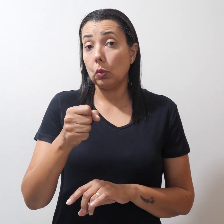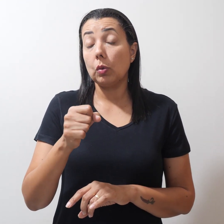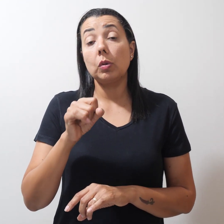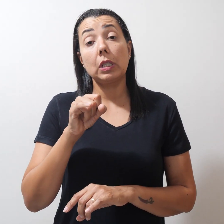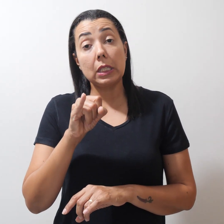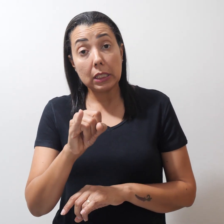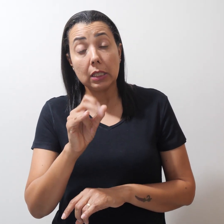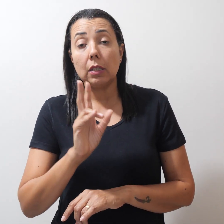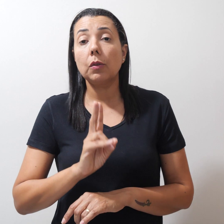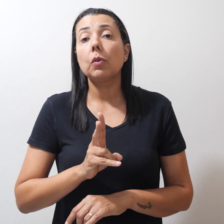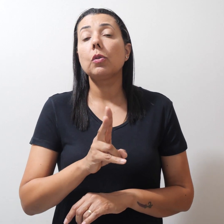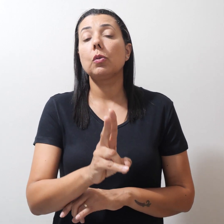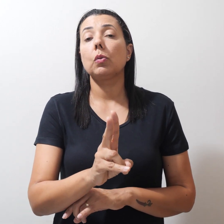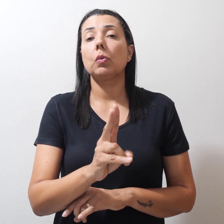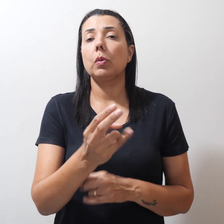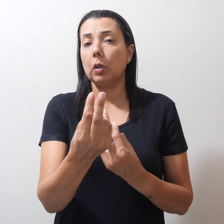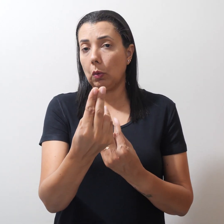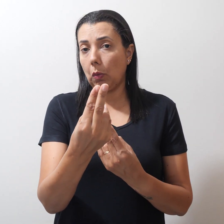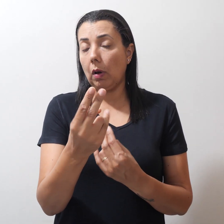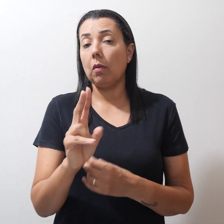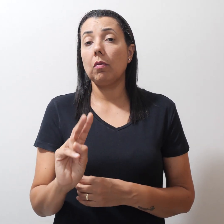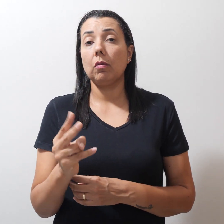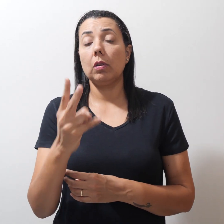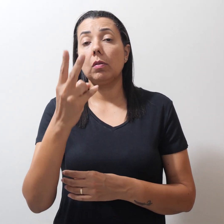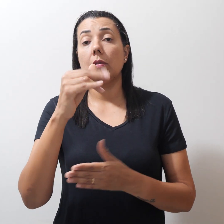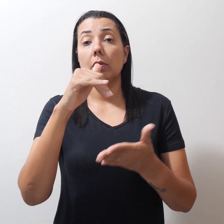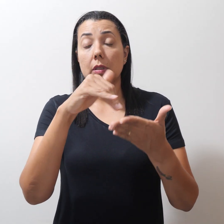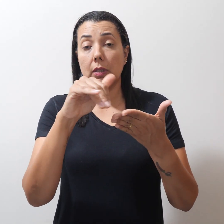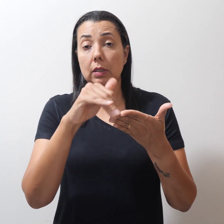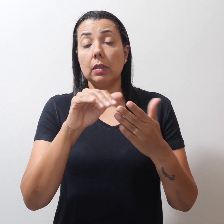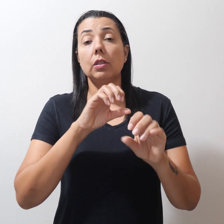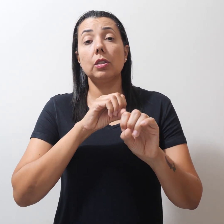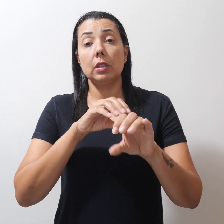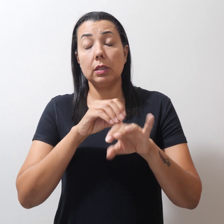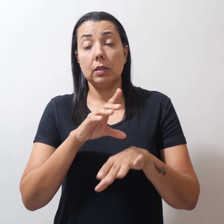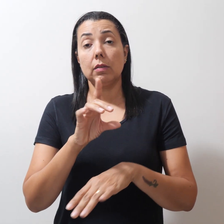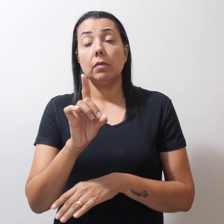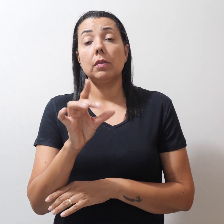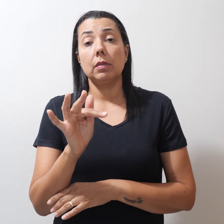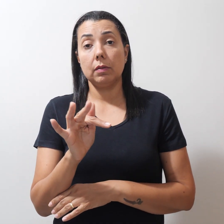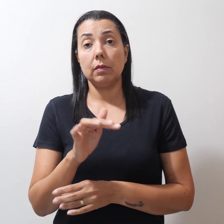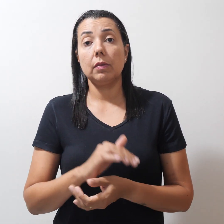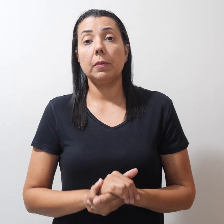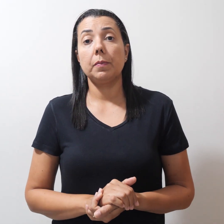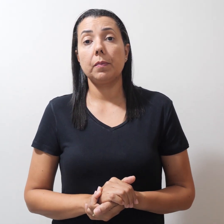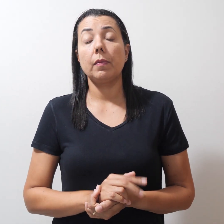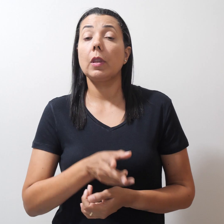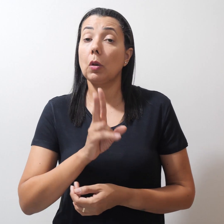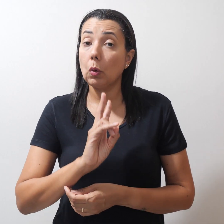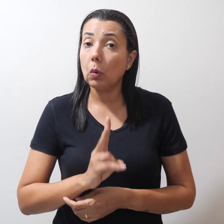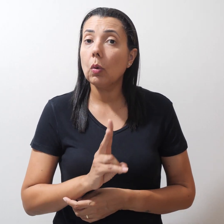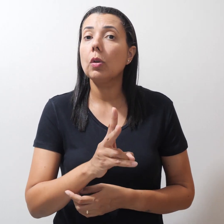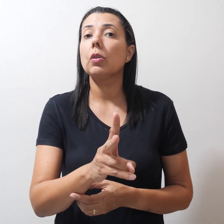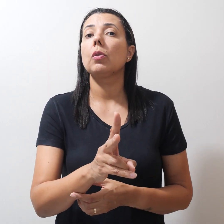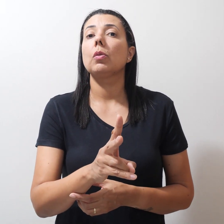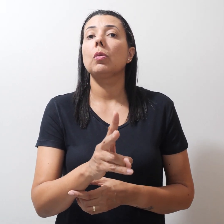mantido o mesmo valor, a Secretaria de Educação do Distrito Federal continua em dívida com esse